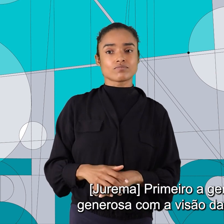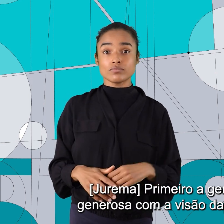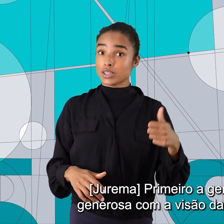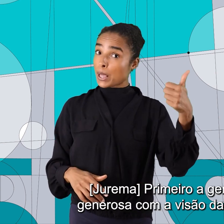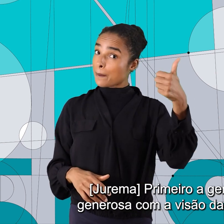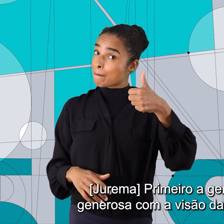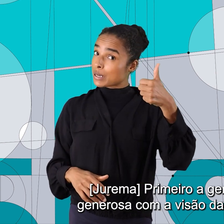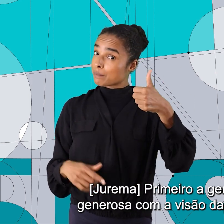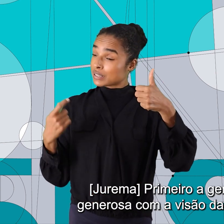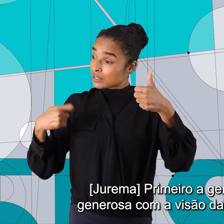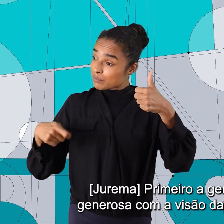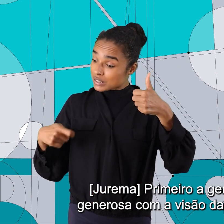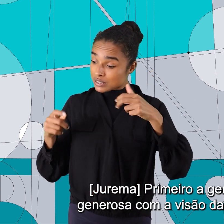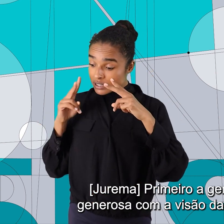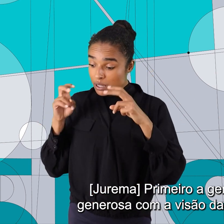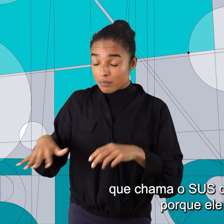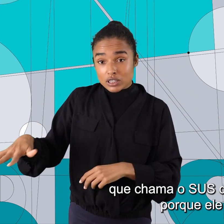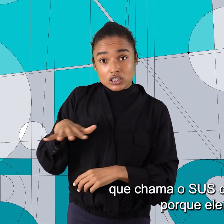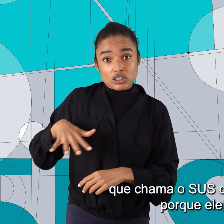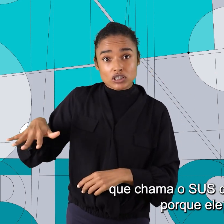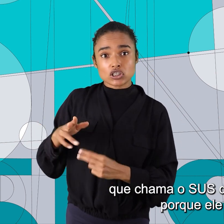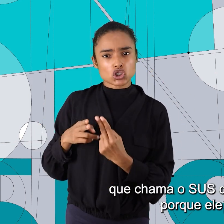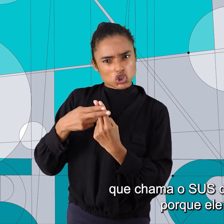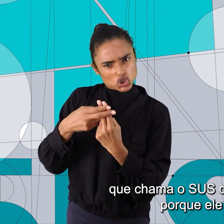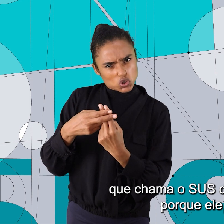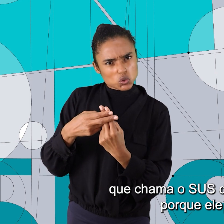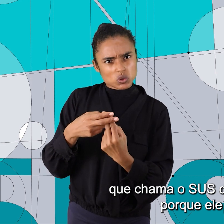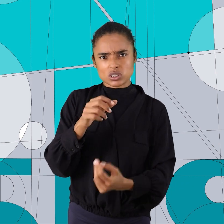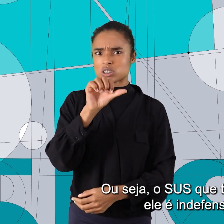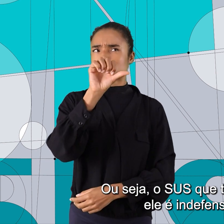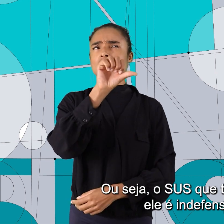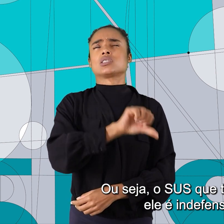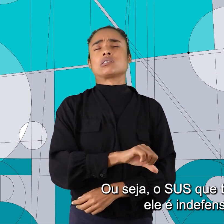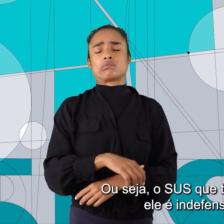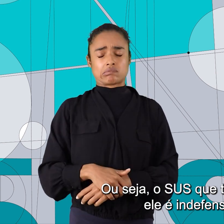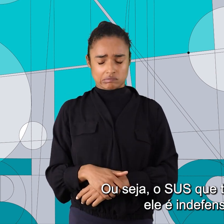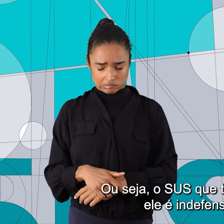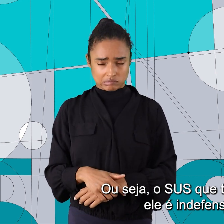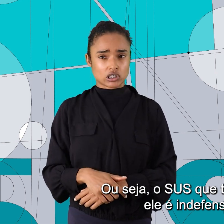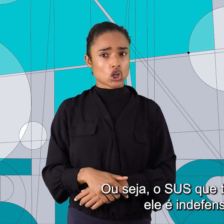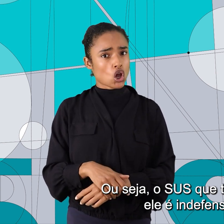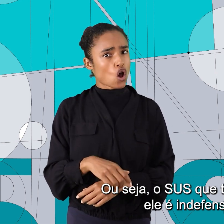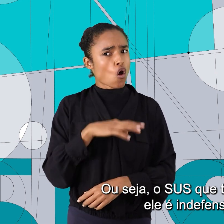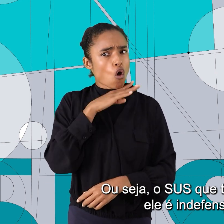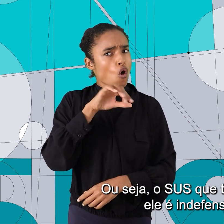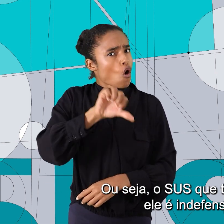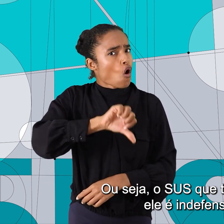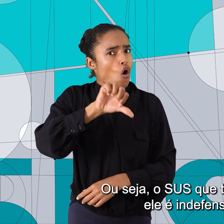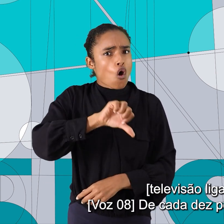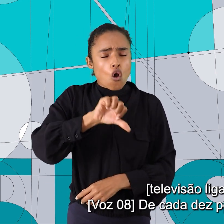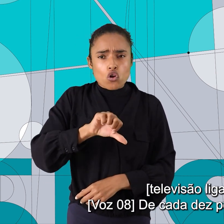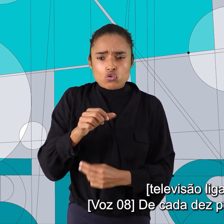Primeiro, a gente precisa ser generosa com a visão daquela população que chama o SUS de porcaria, porque ele é. Ou seja, o SUS que está na prática, ele é